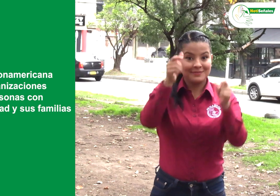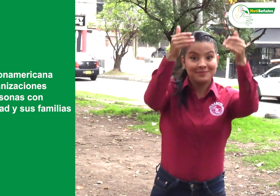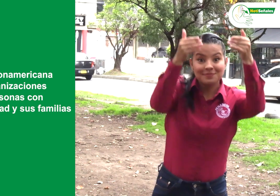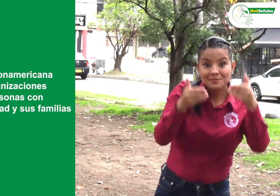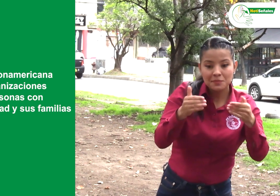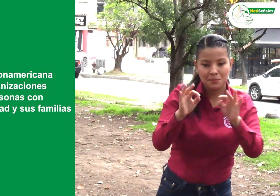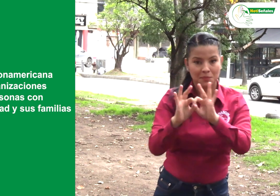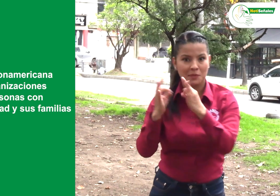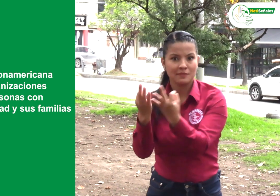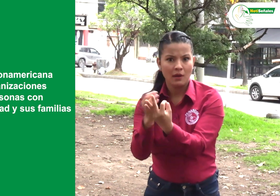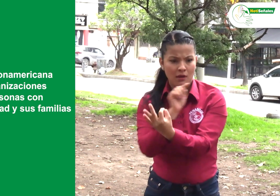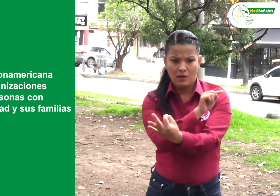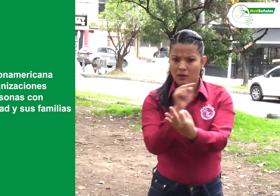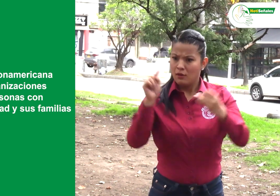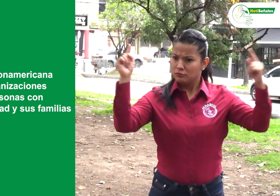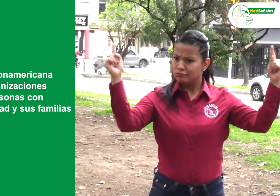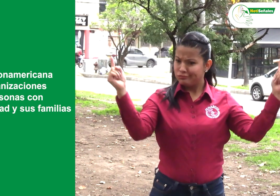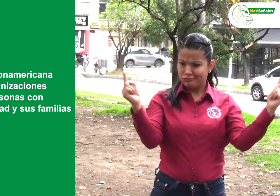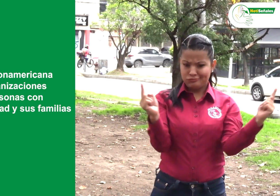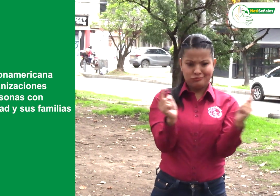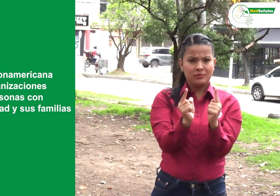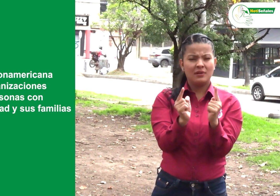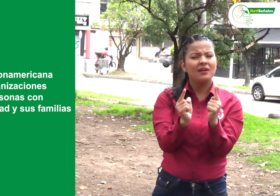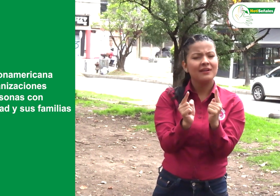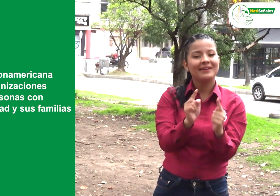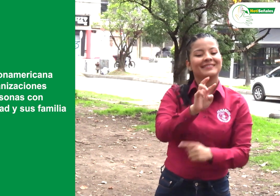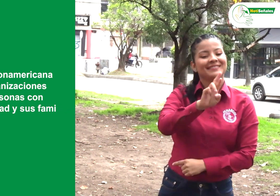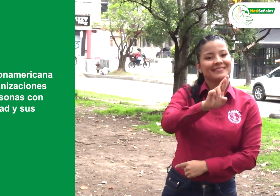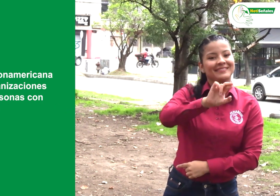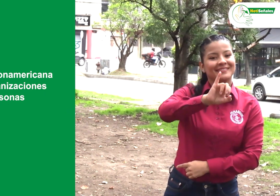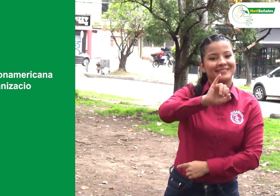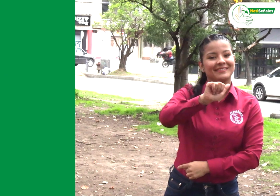Personas con Discapacidad y Sus Familias, RIADIS,